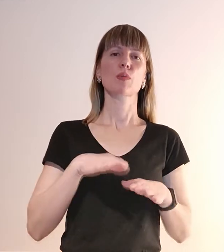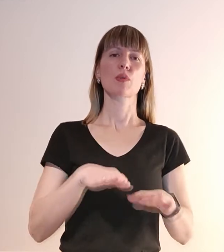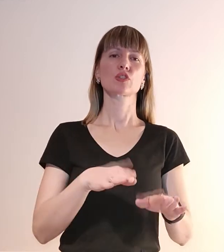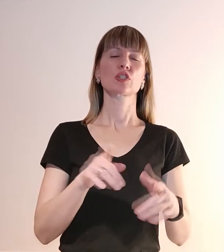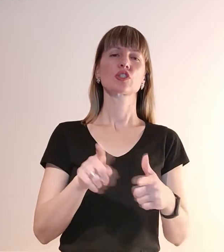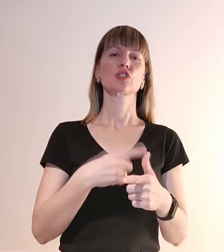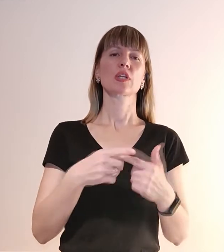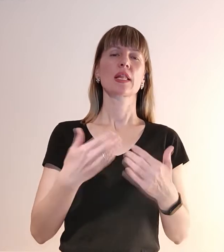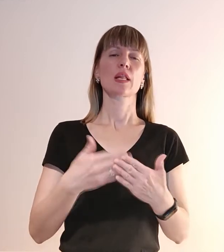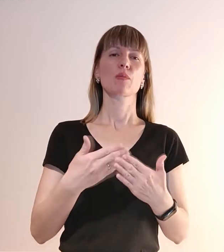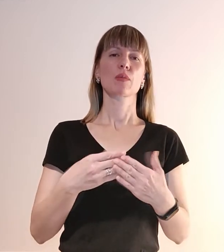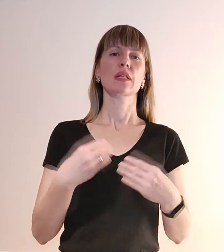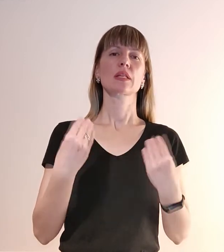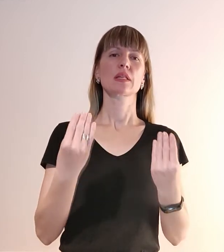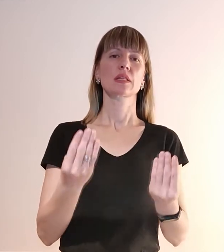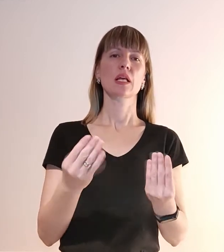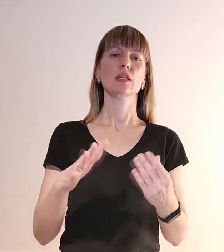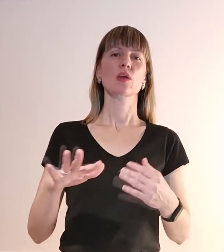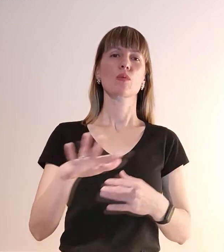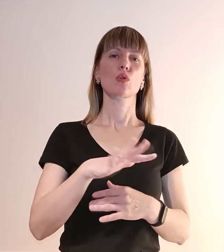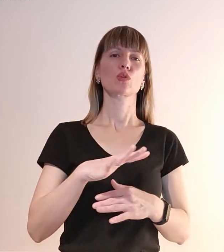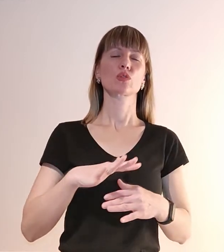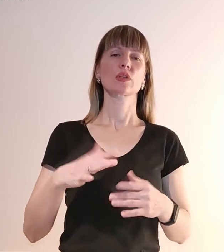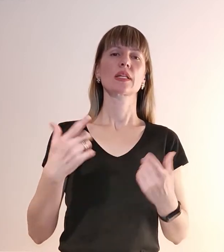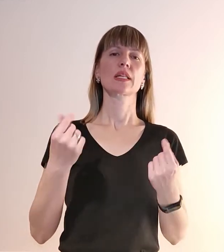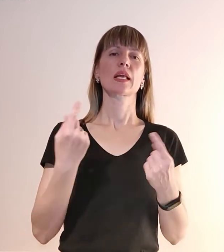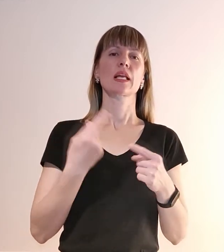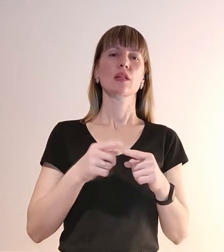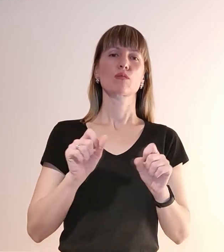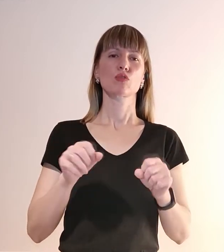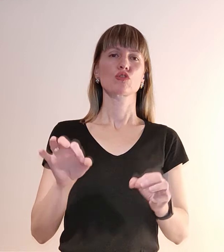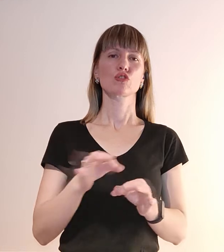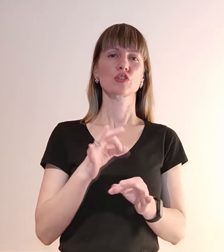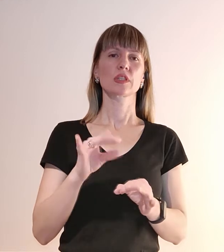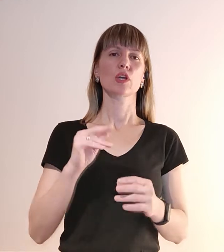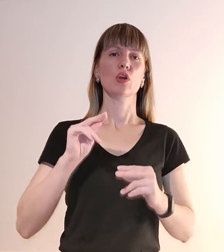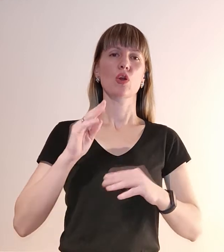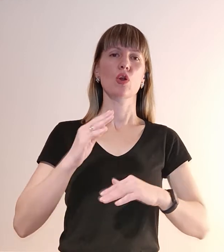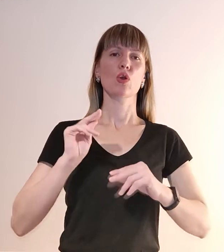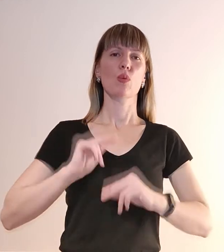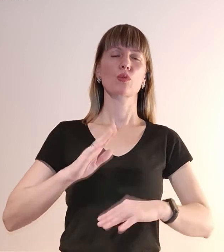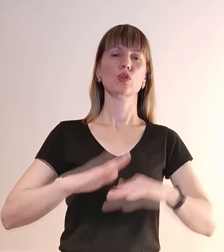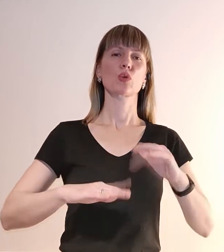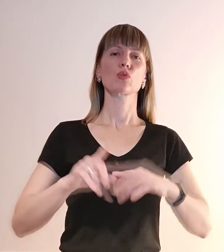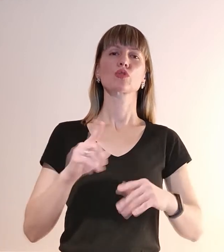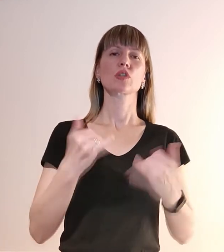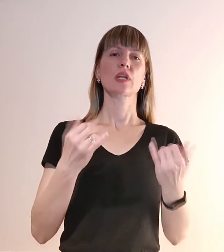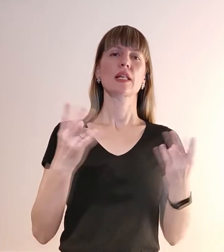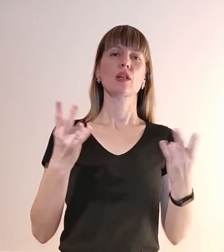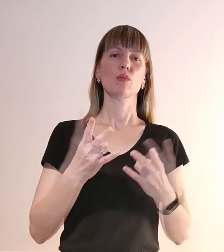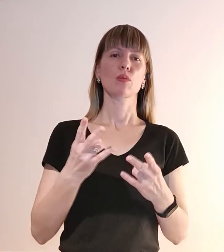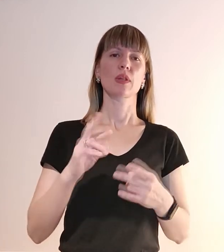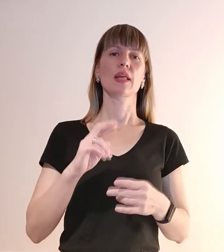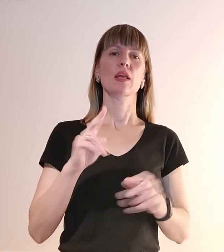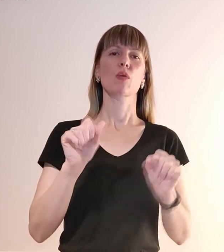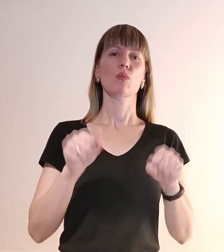наприклад, надати площу територію, де це все можна шити і, власне, робочі руки? Що нині необхідно і як можна долучатися?